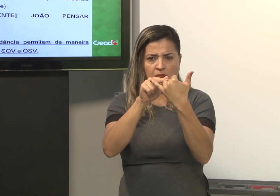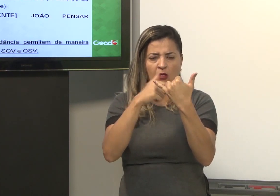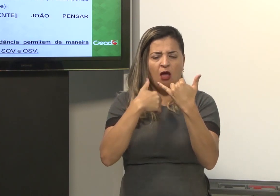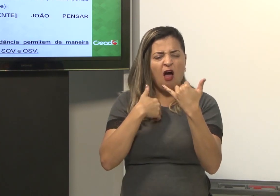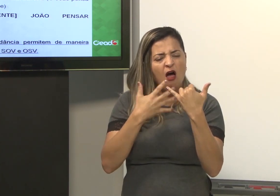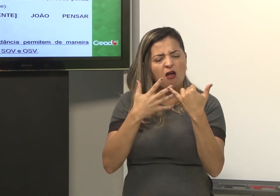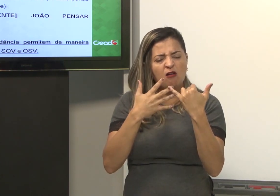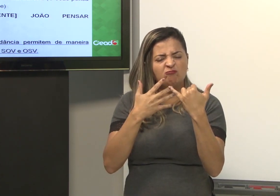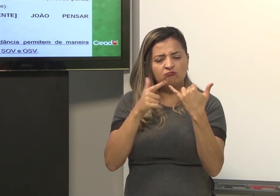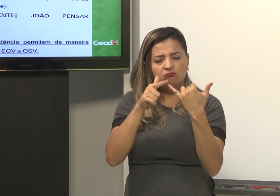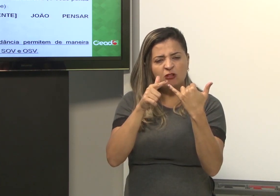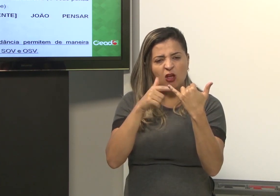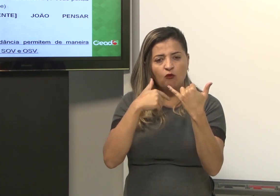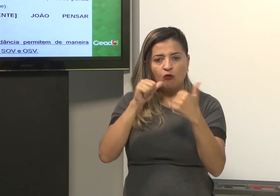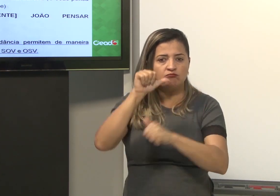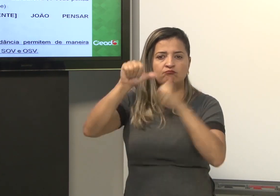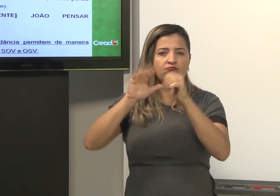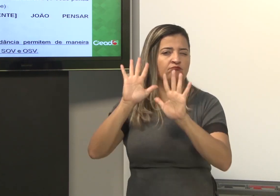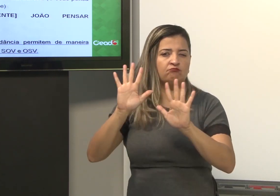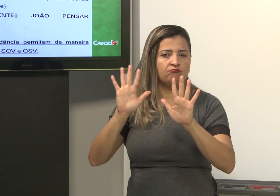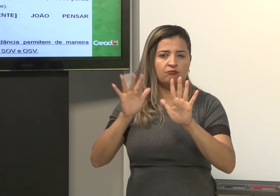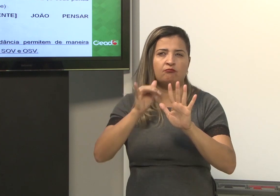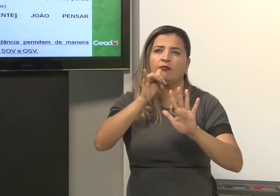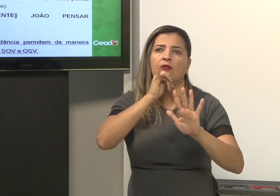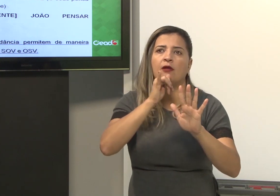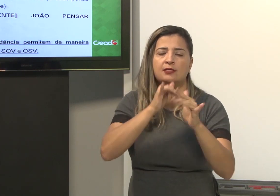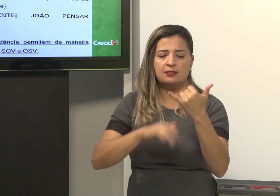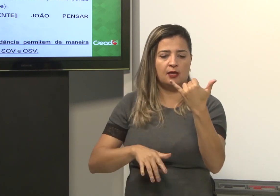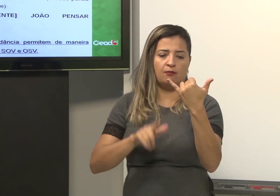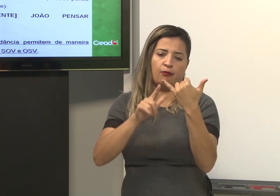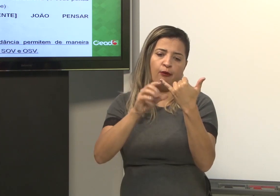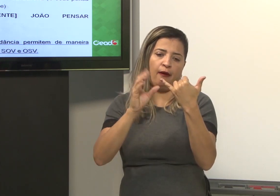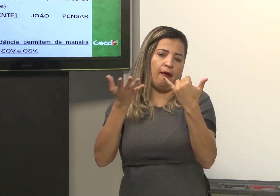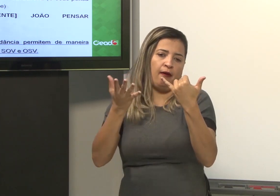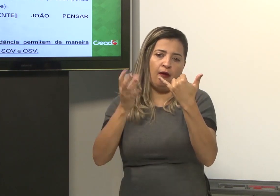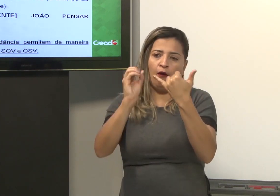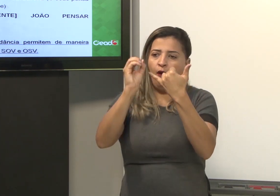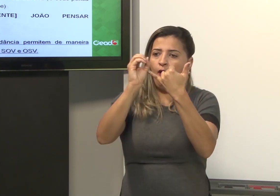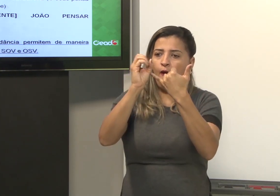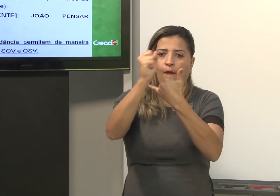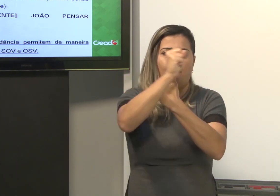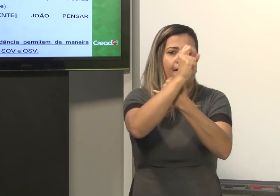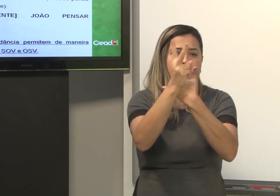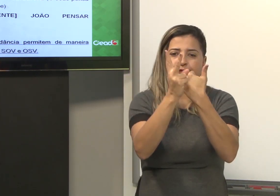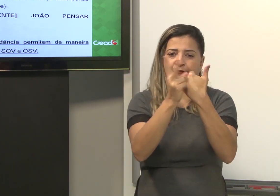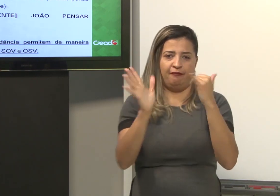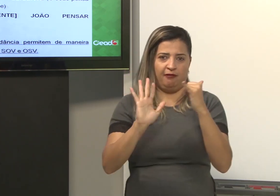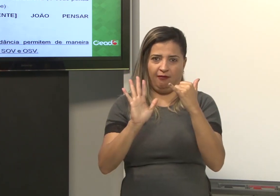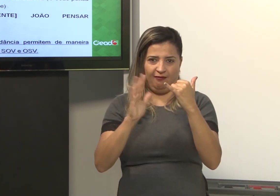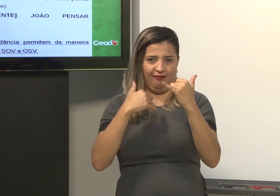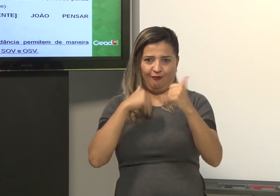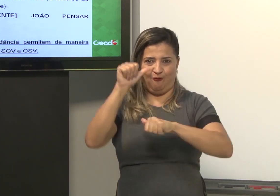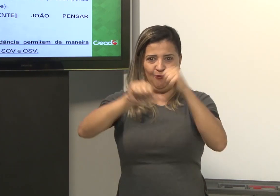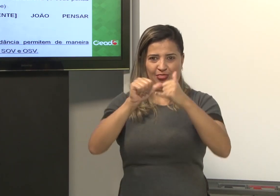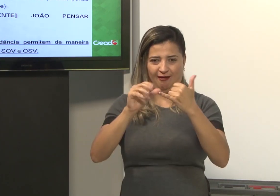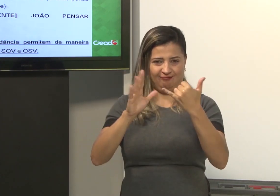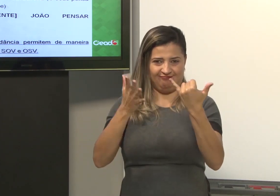E eu quero mudar, por exemplo. Objeto, sujeito e verbo. Ou, o